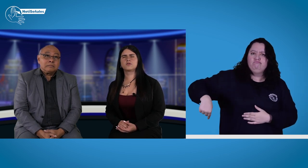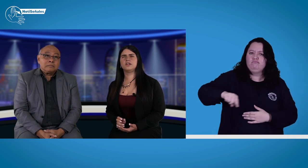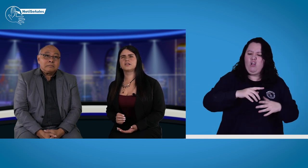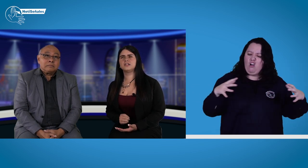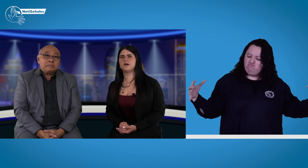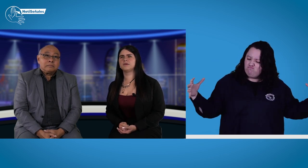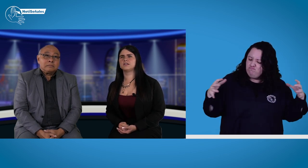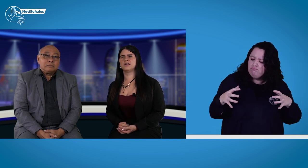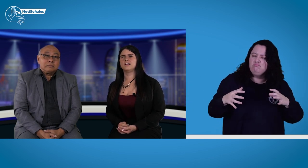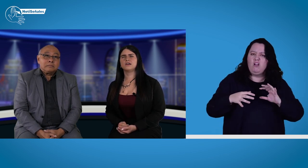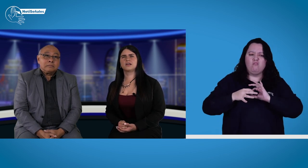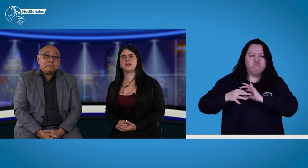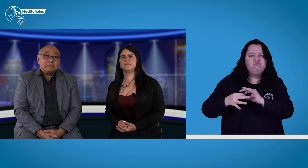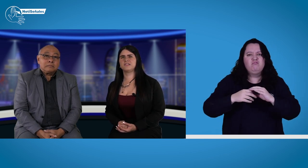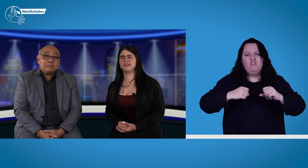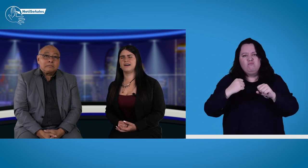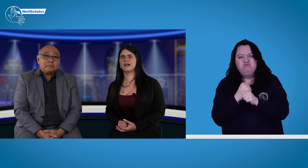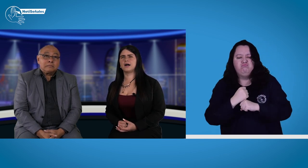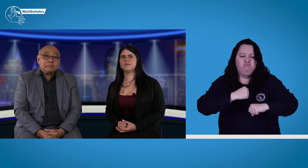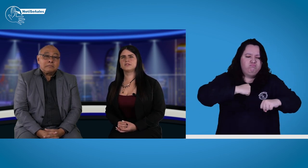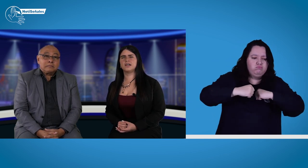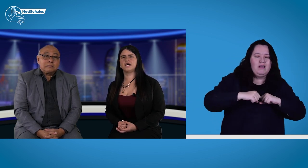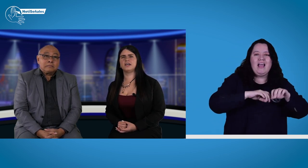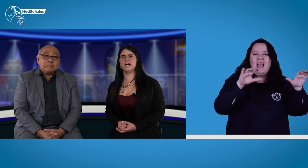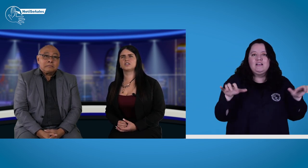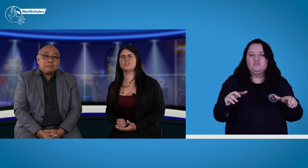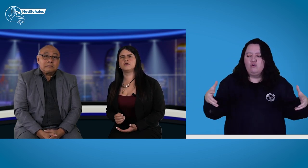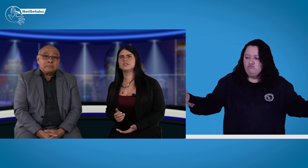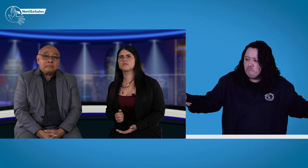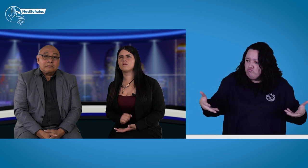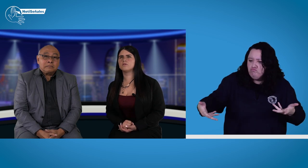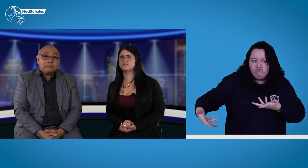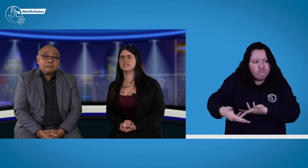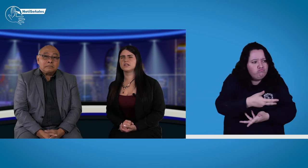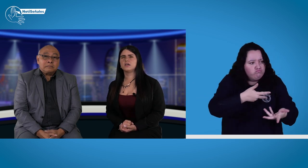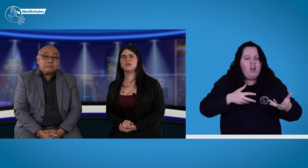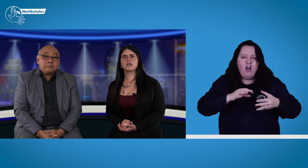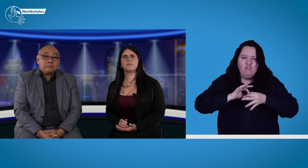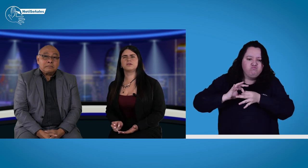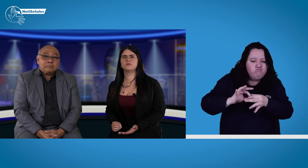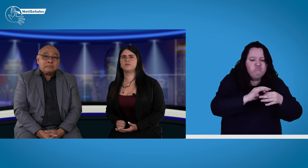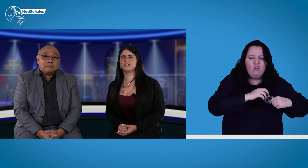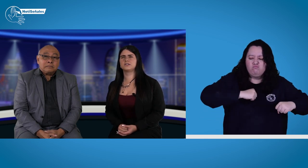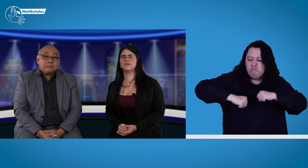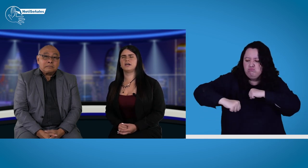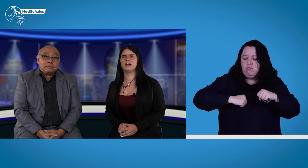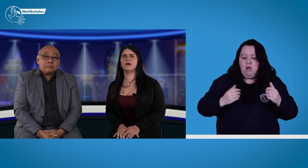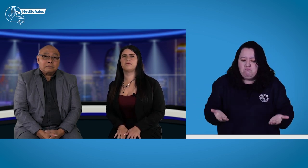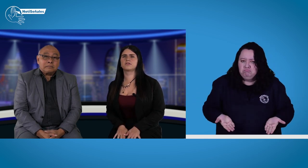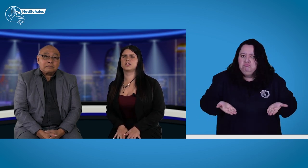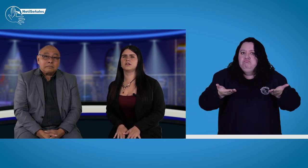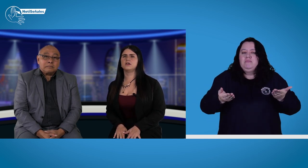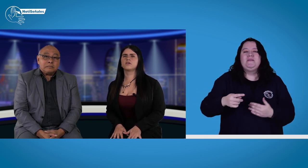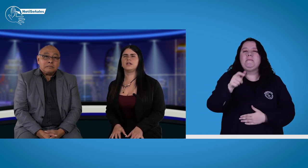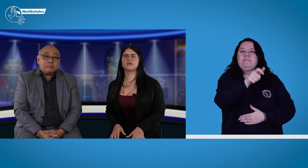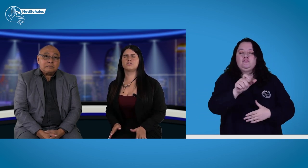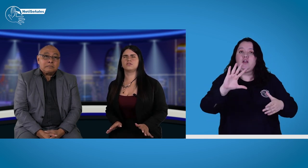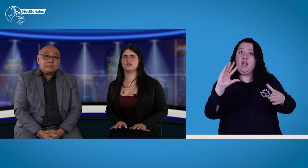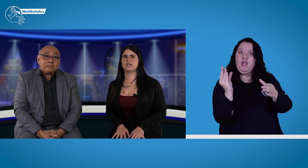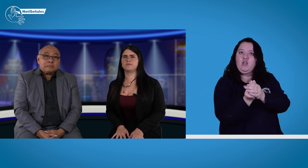colectivamente, que realmente hagamos acciones conjuntas y que, por supuesto, aporten con la inclusión de las